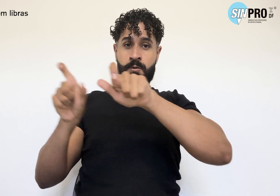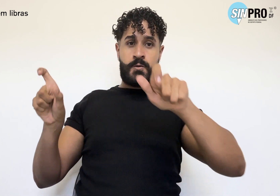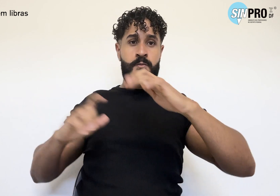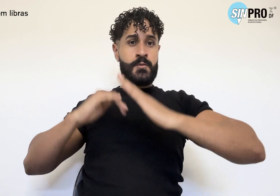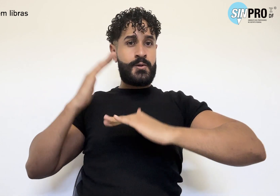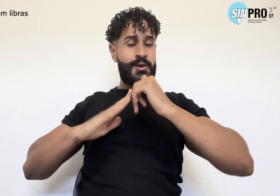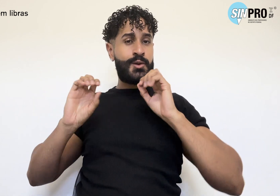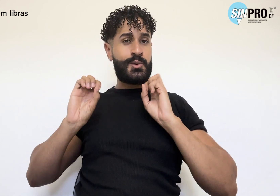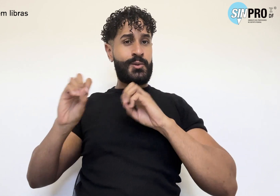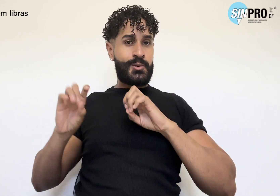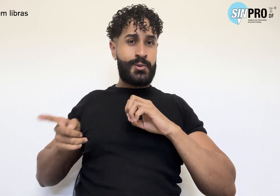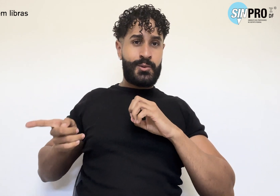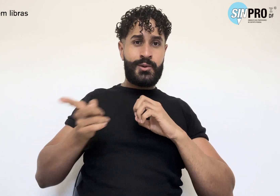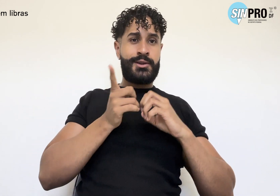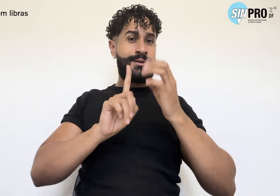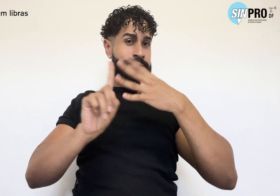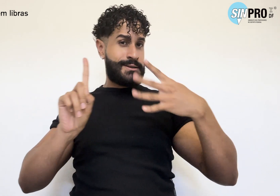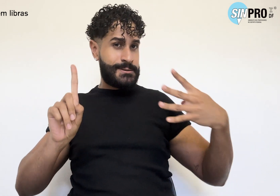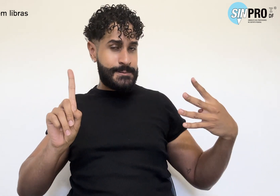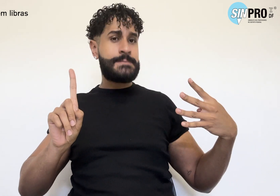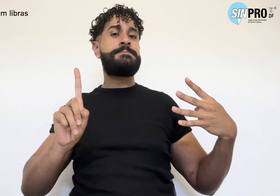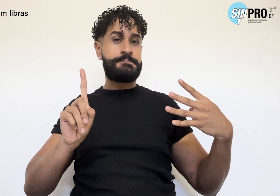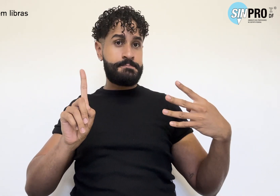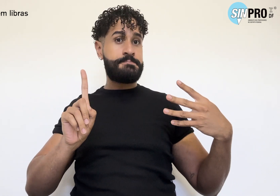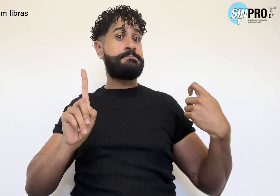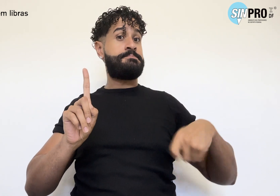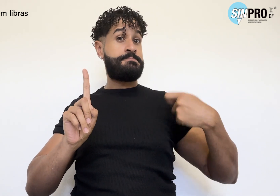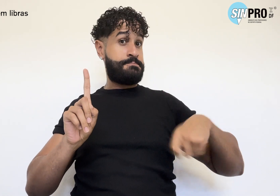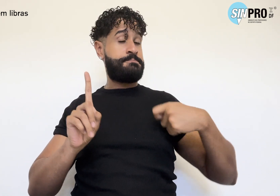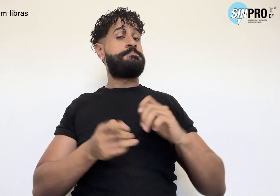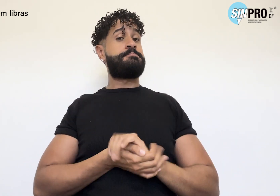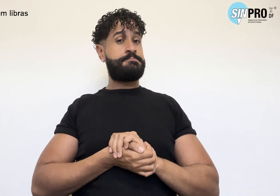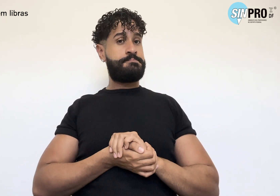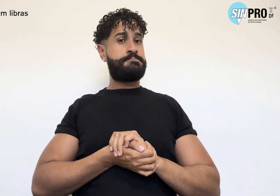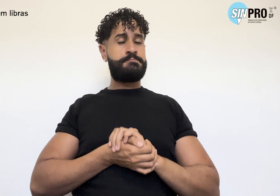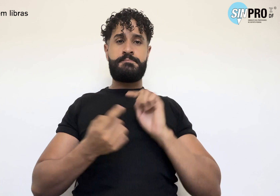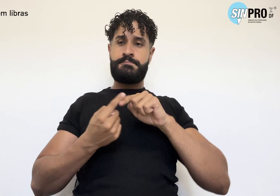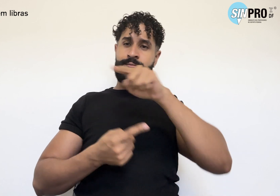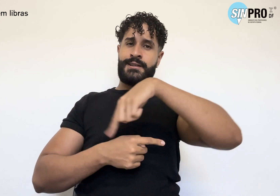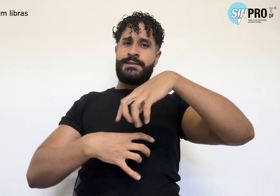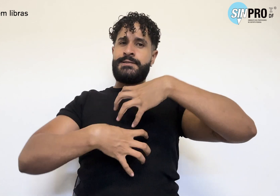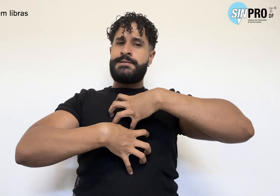educadoras LGBTQIA PN+, para que se sintam representados.